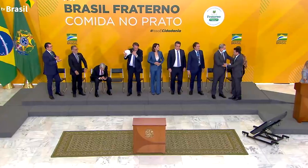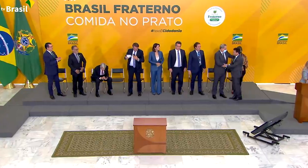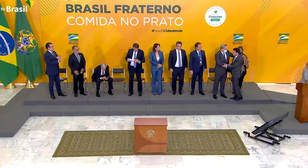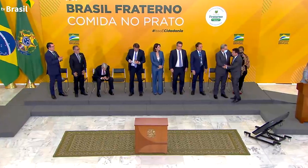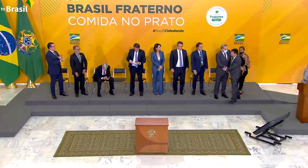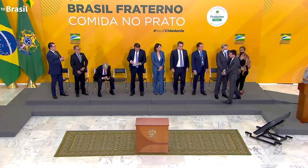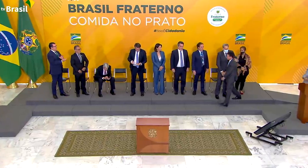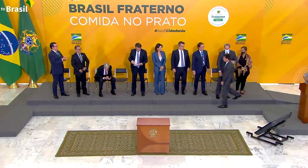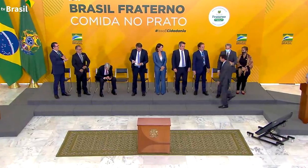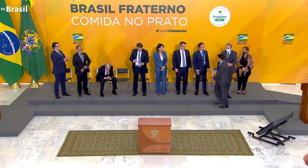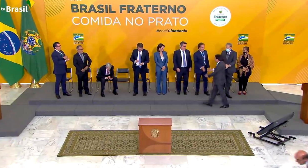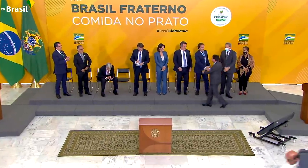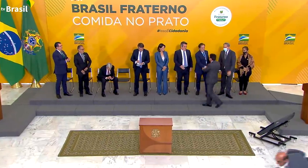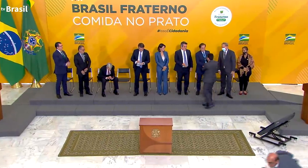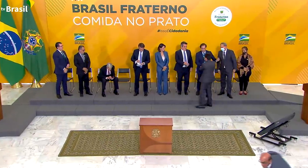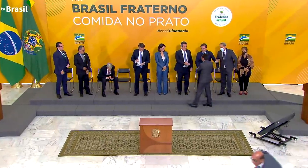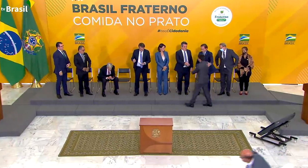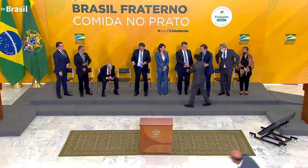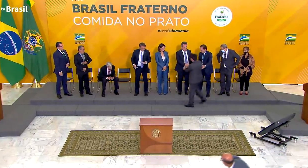Aplausos.